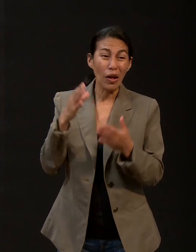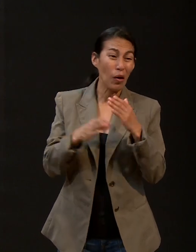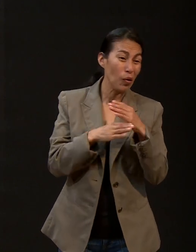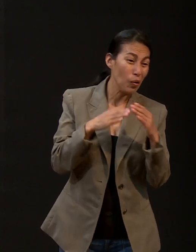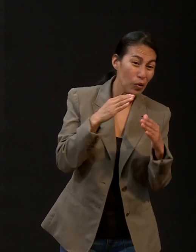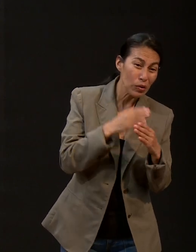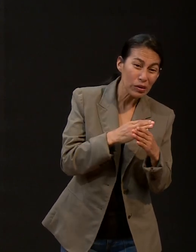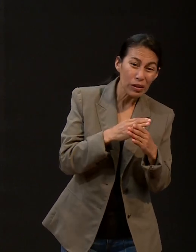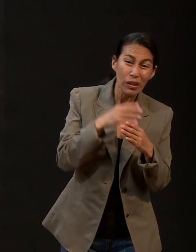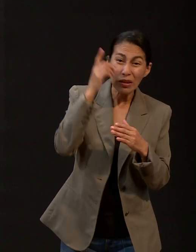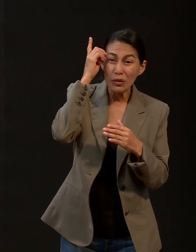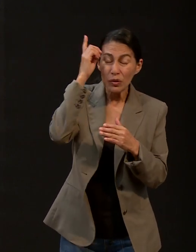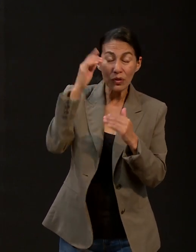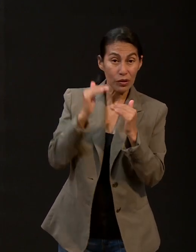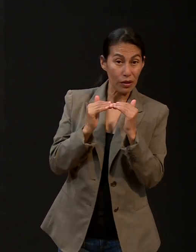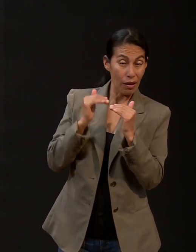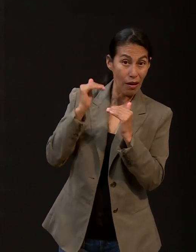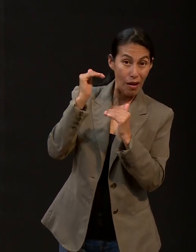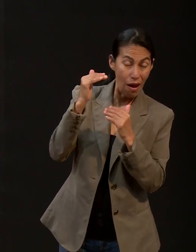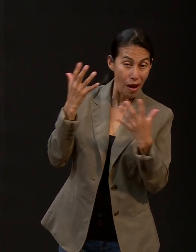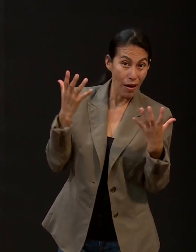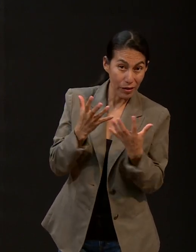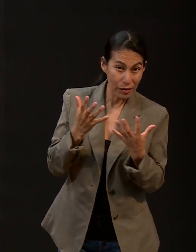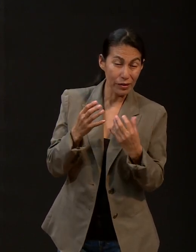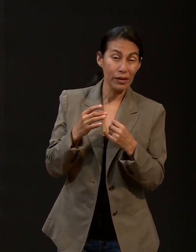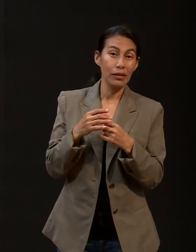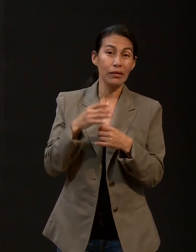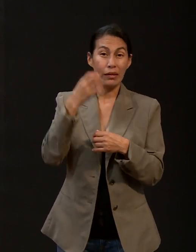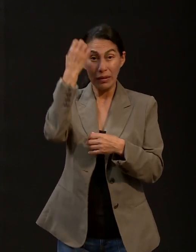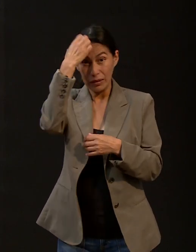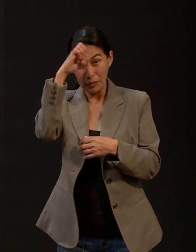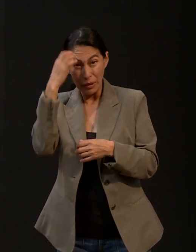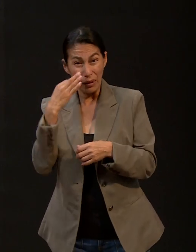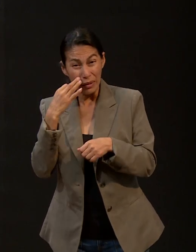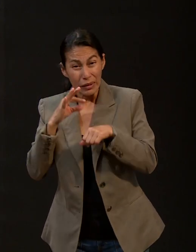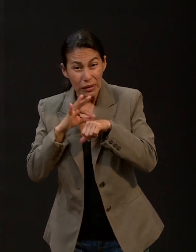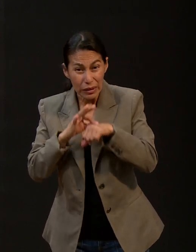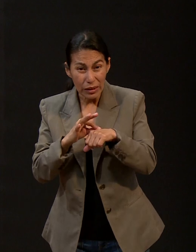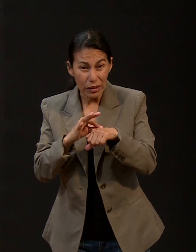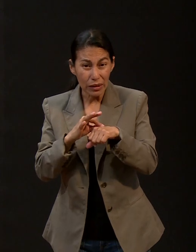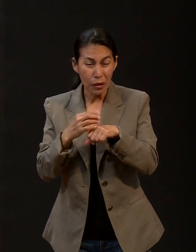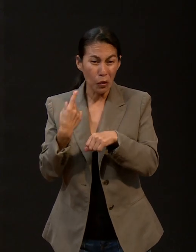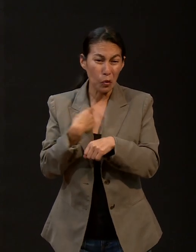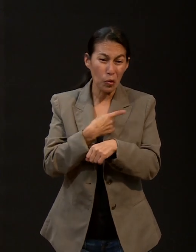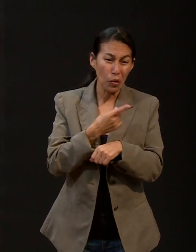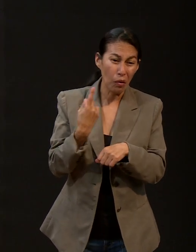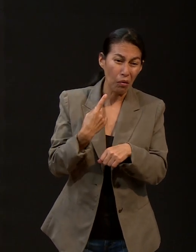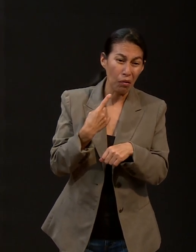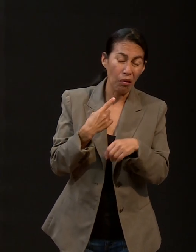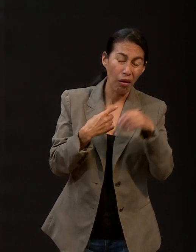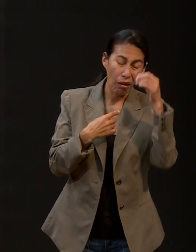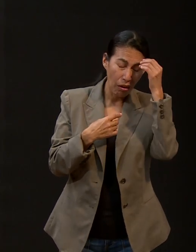olvidando todas aquellas grandes experiencias que Dios ha manifestado constantemente